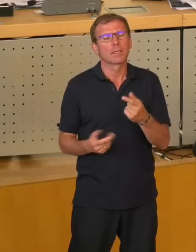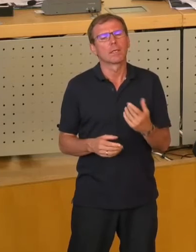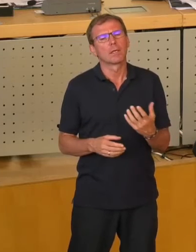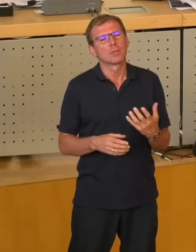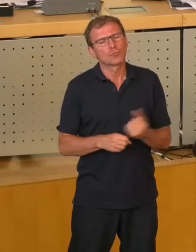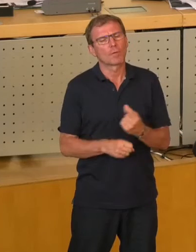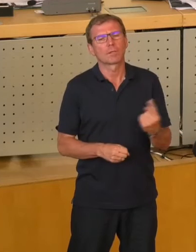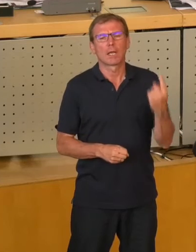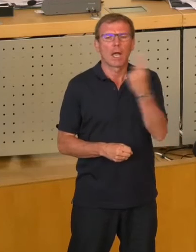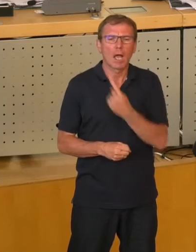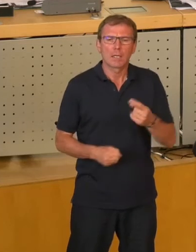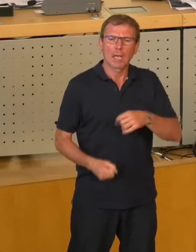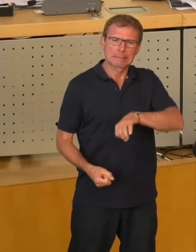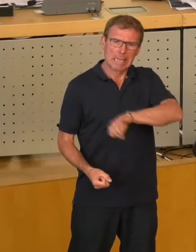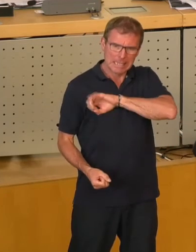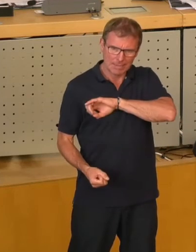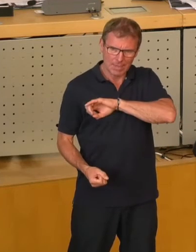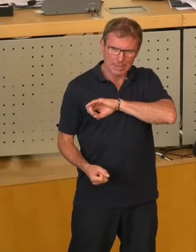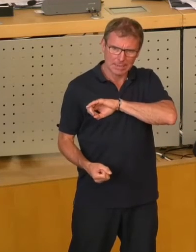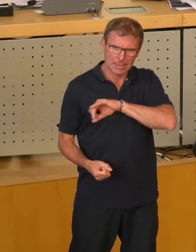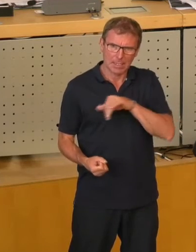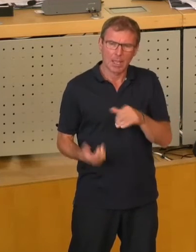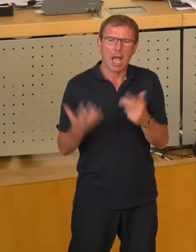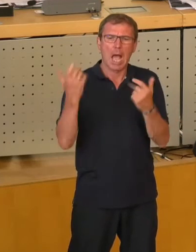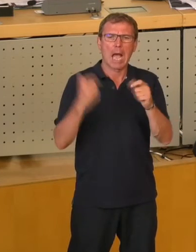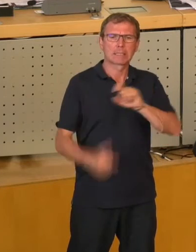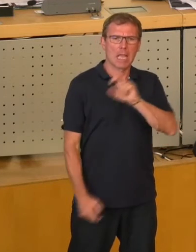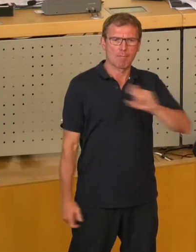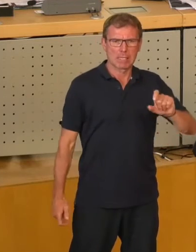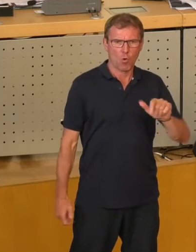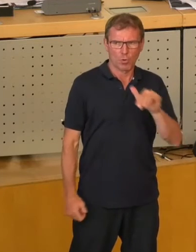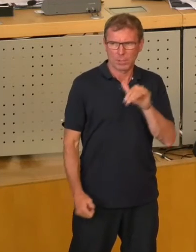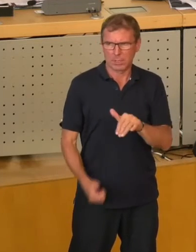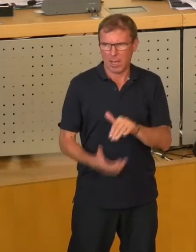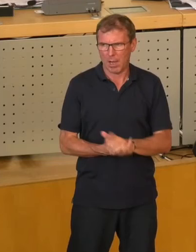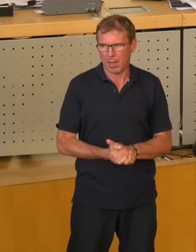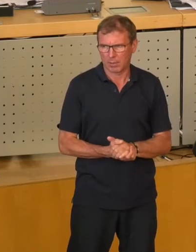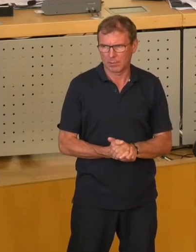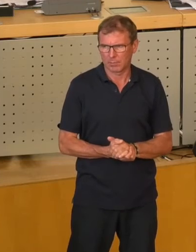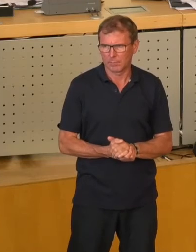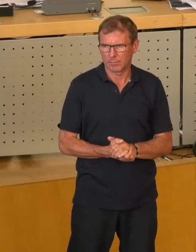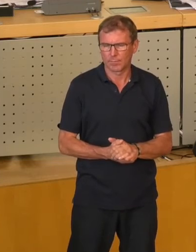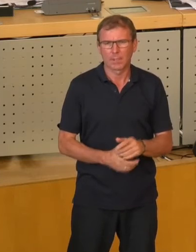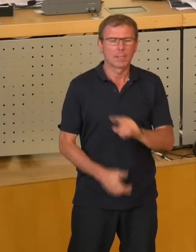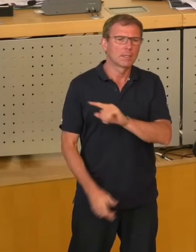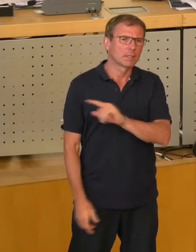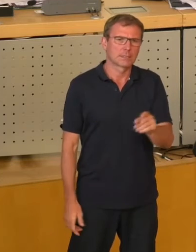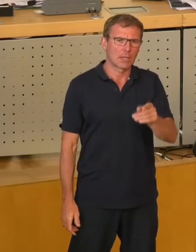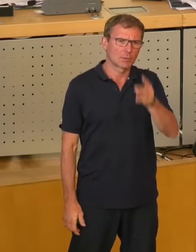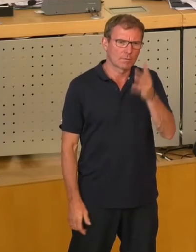Jahresergebnis von 80 Millionen. Sie hat rund 1.400